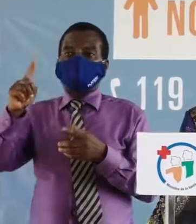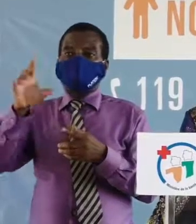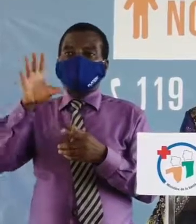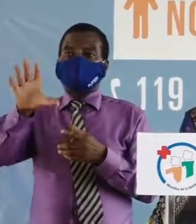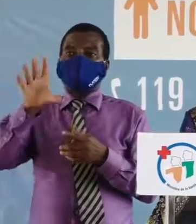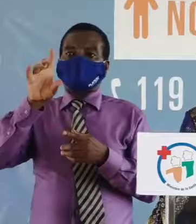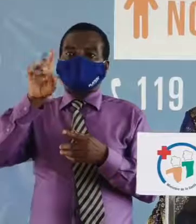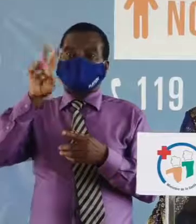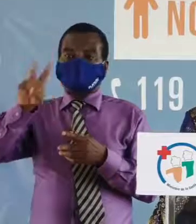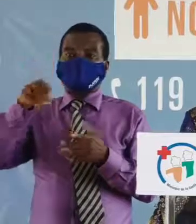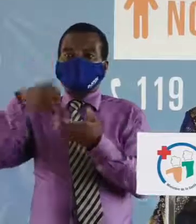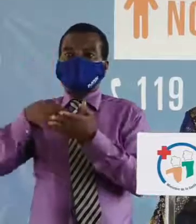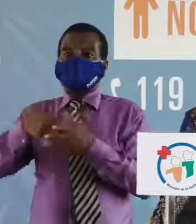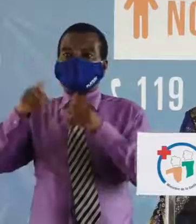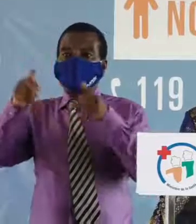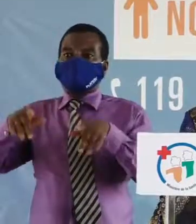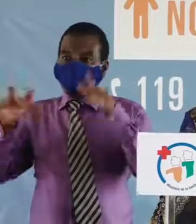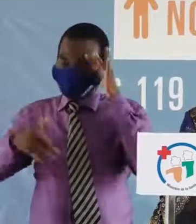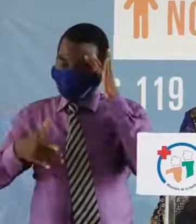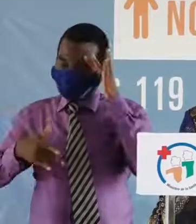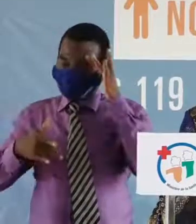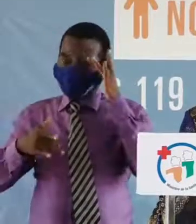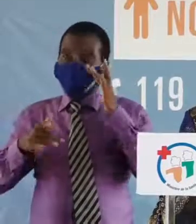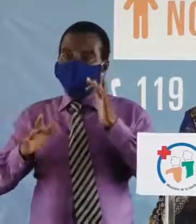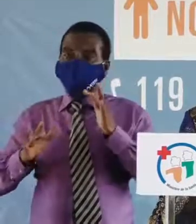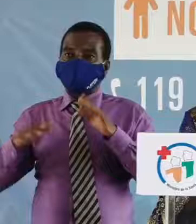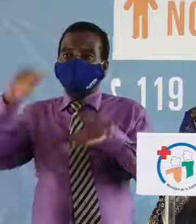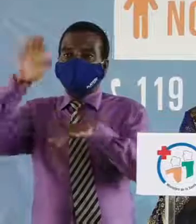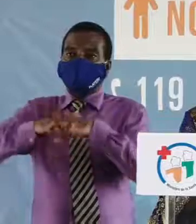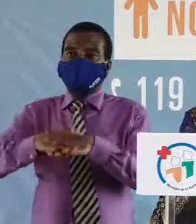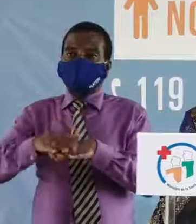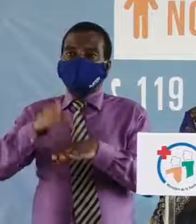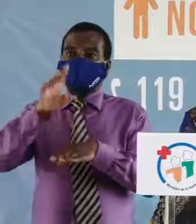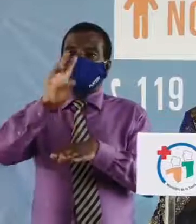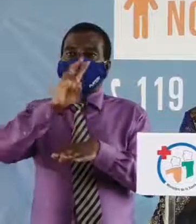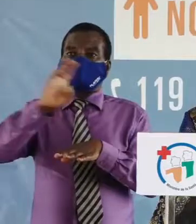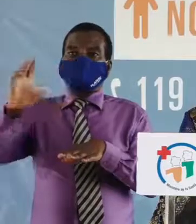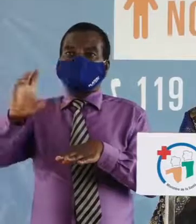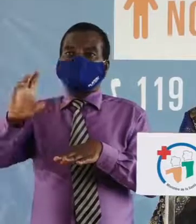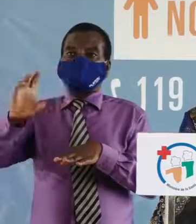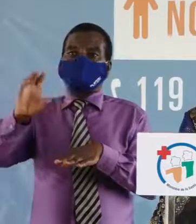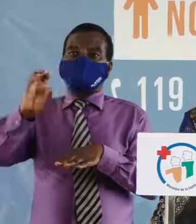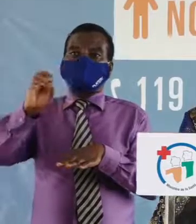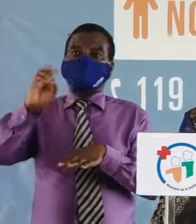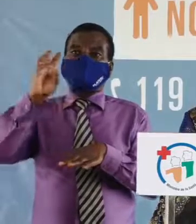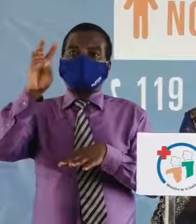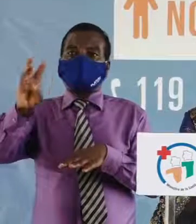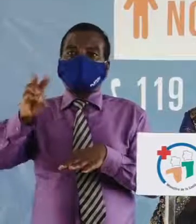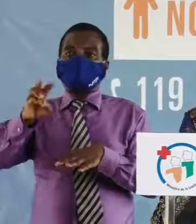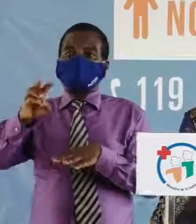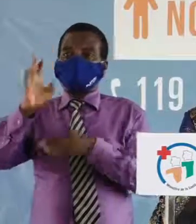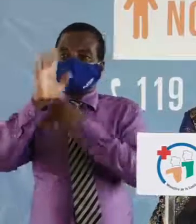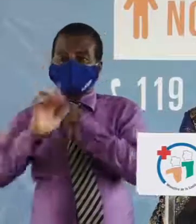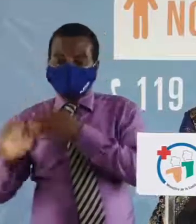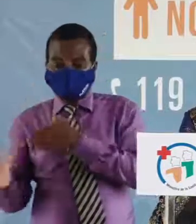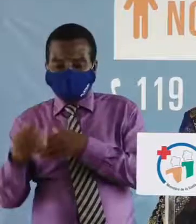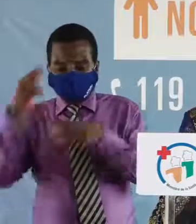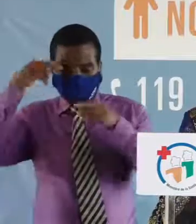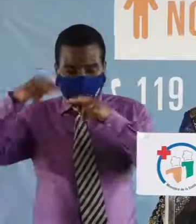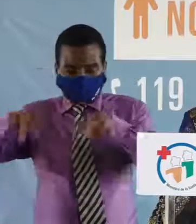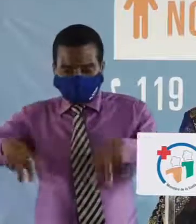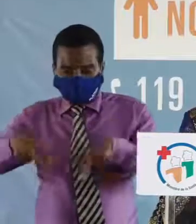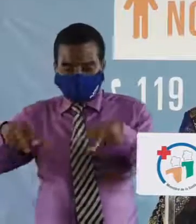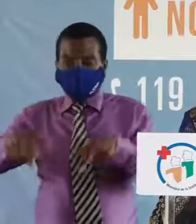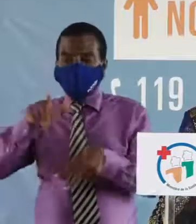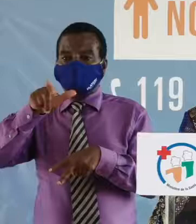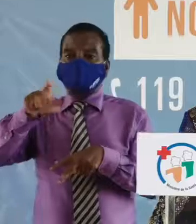nouveaux cas de COVID-19 dépistés sur 706 prélèvements analysés, soit 21,5